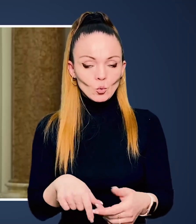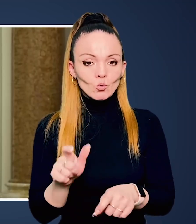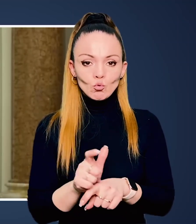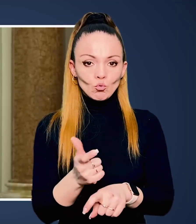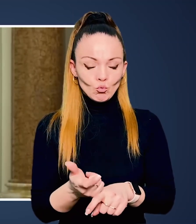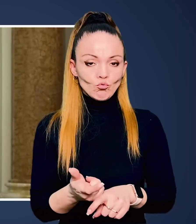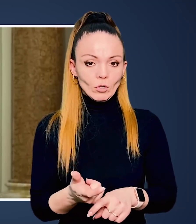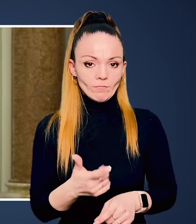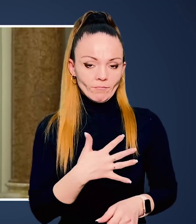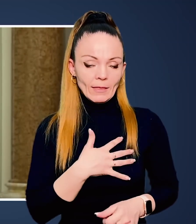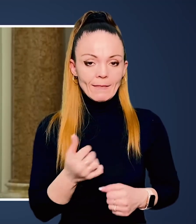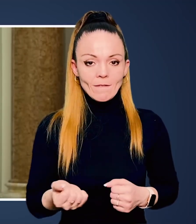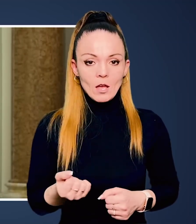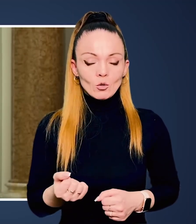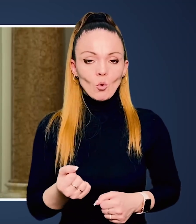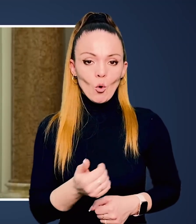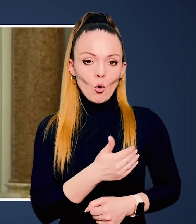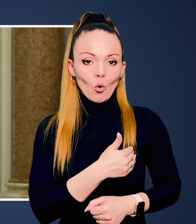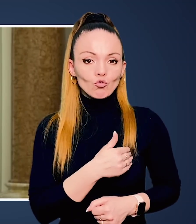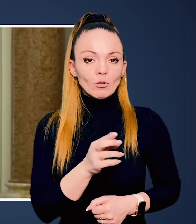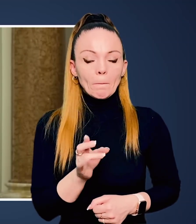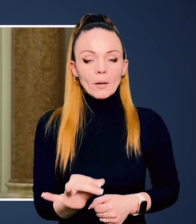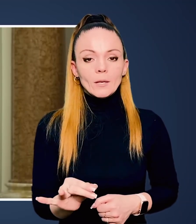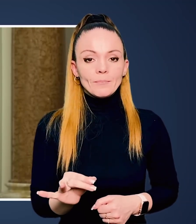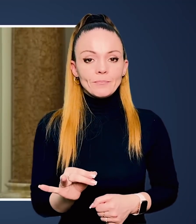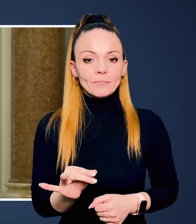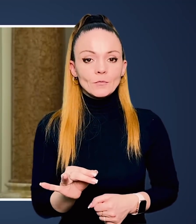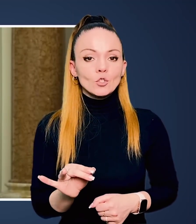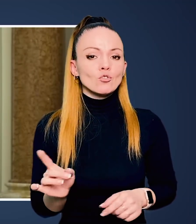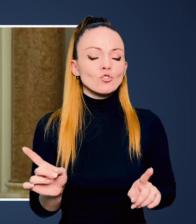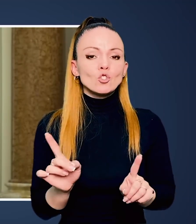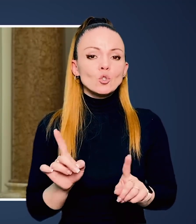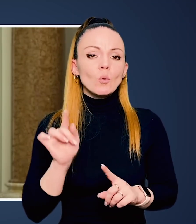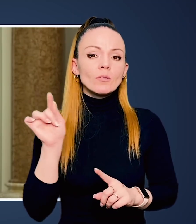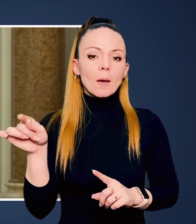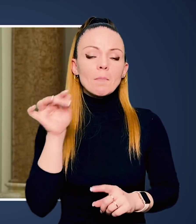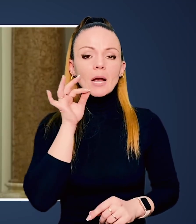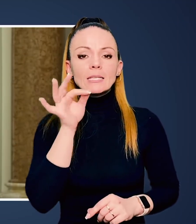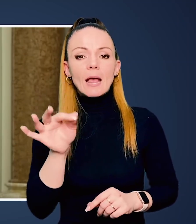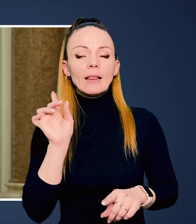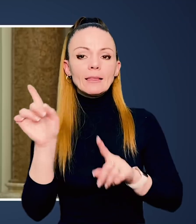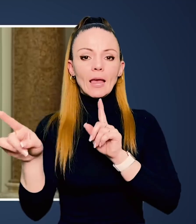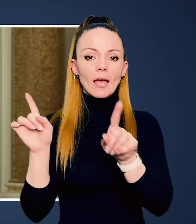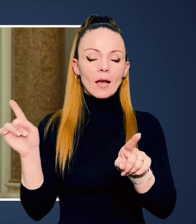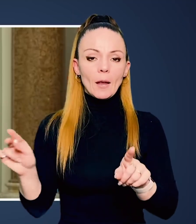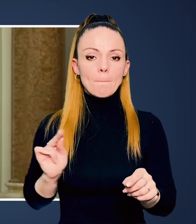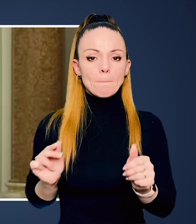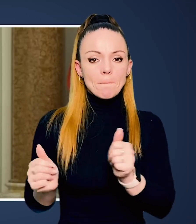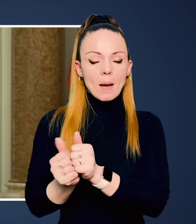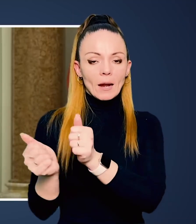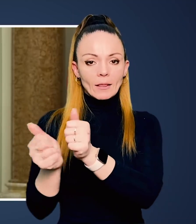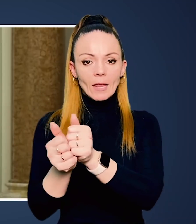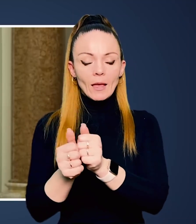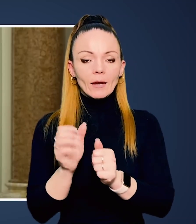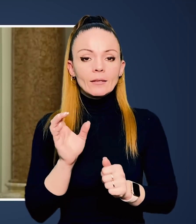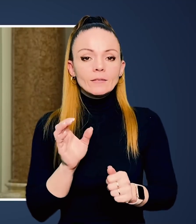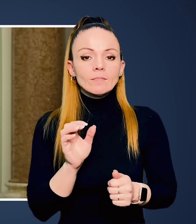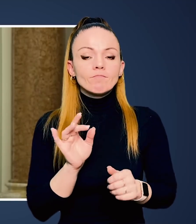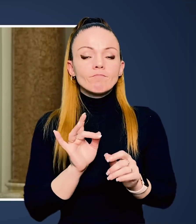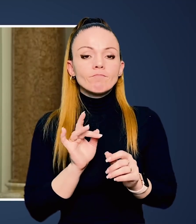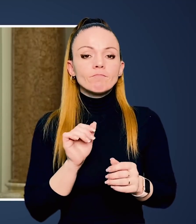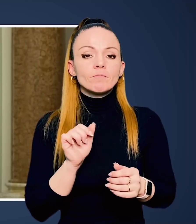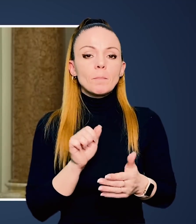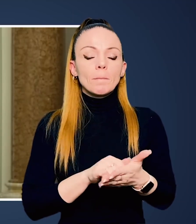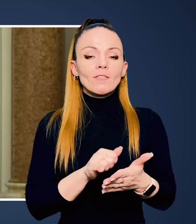І я вірю дуже твердо, хоч би, що там казали